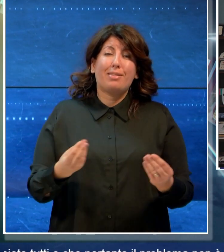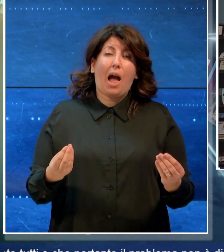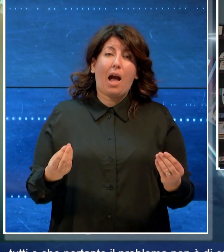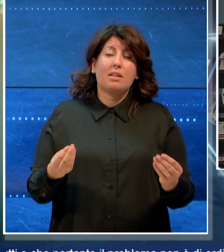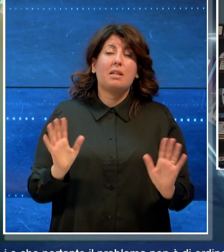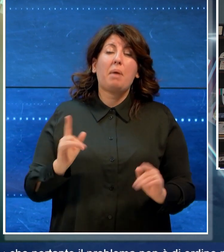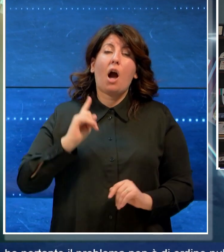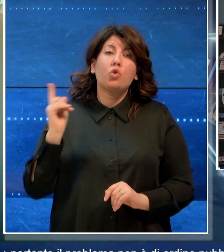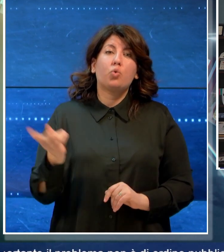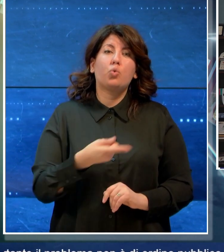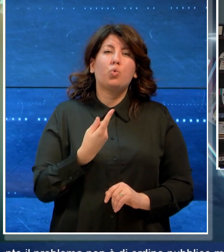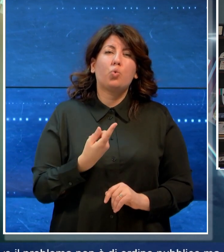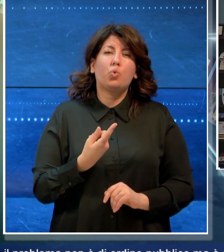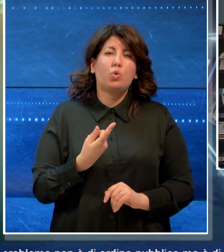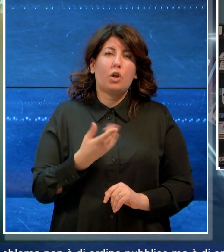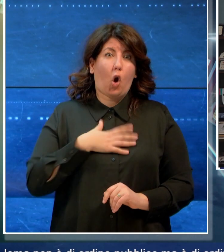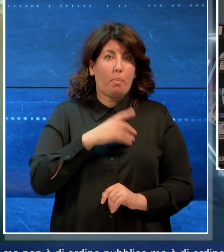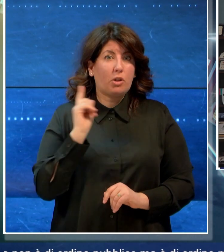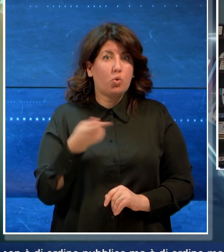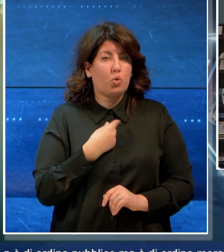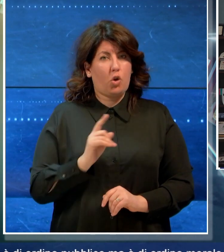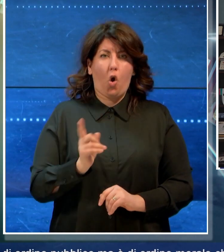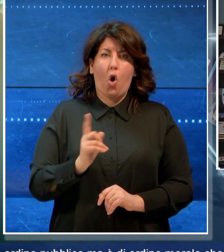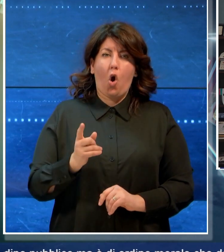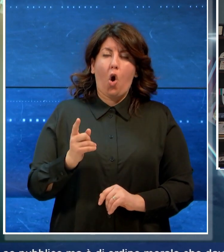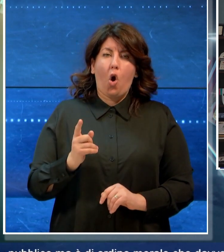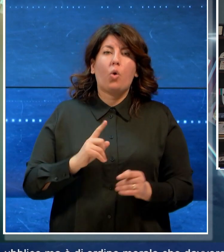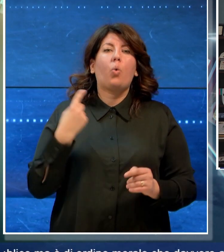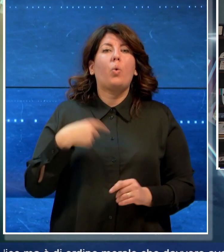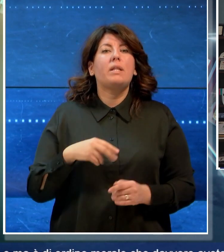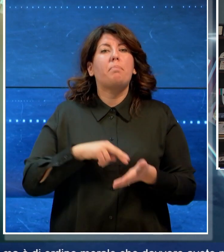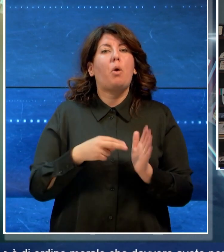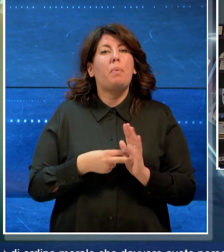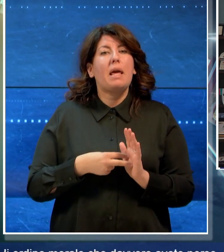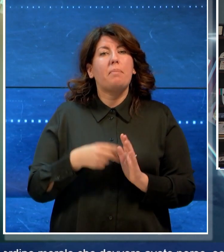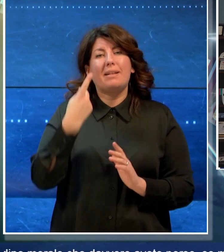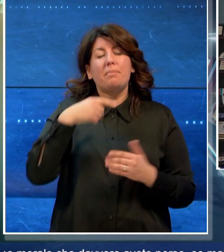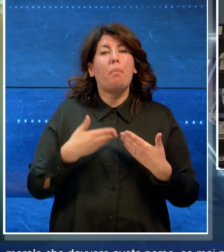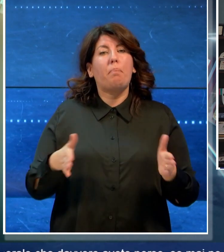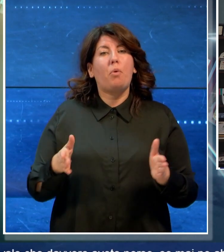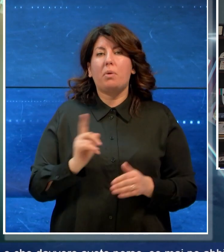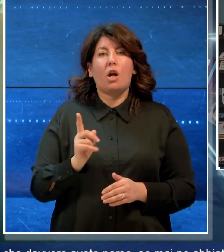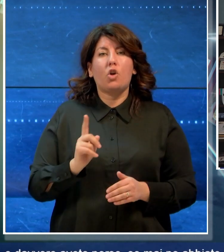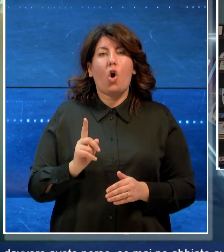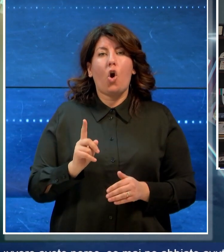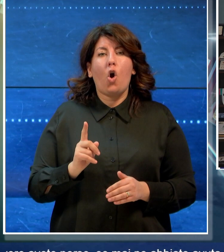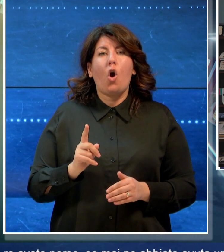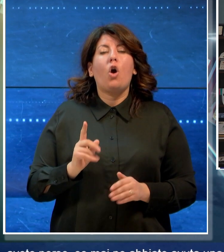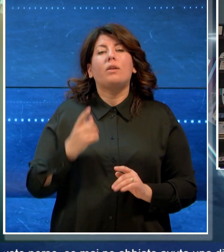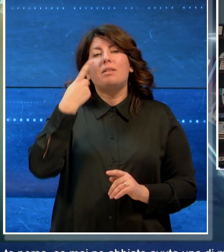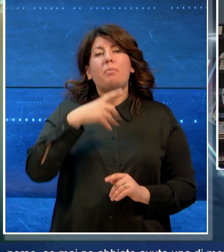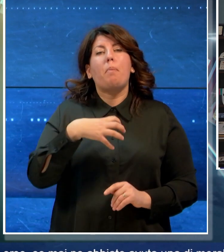siete tutti e che pertanto il problema non è di ordine pubblico, ma di ordine